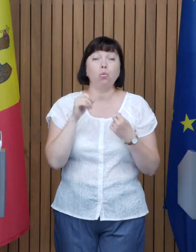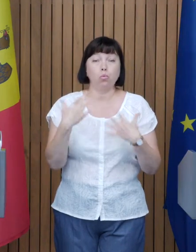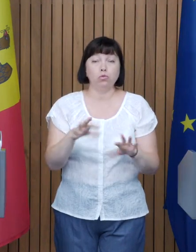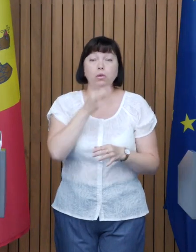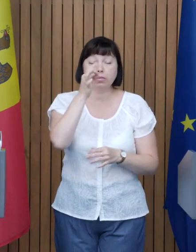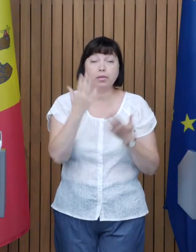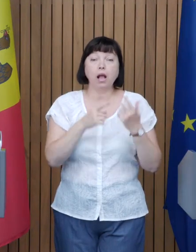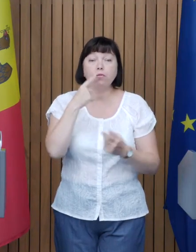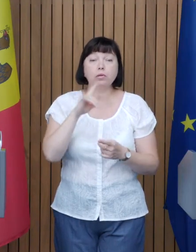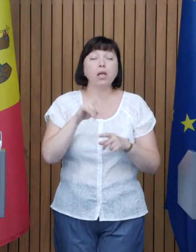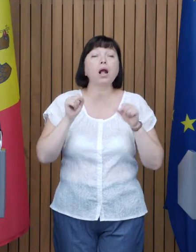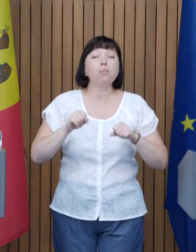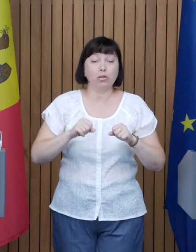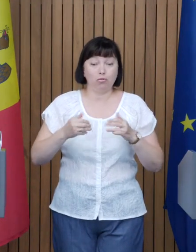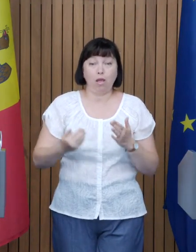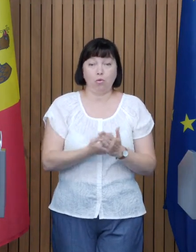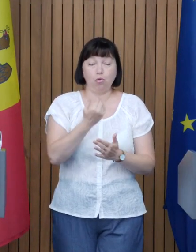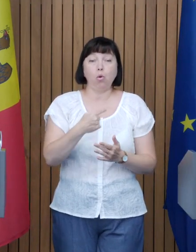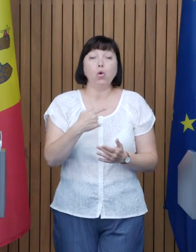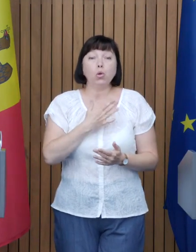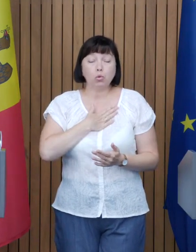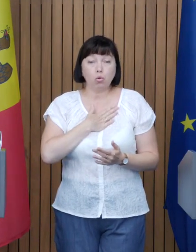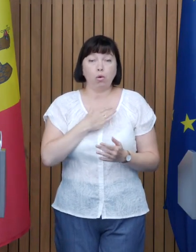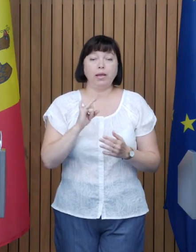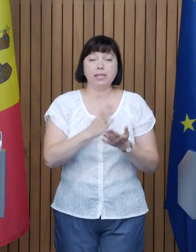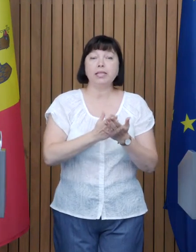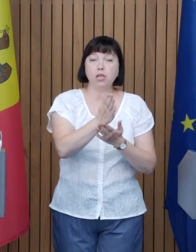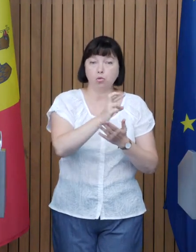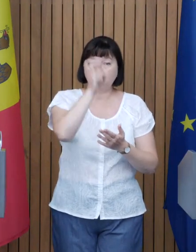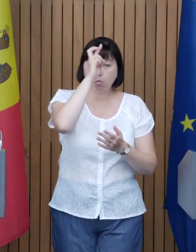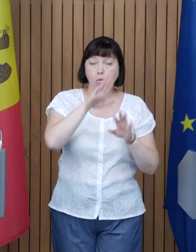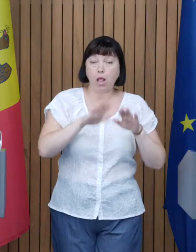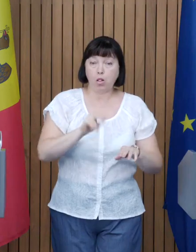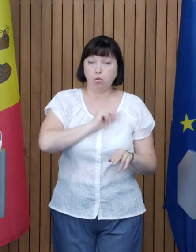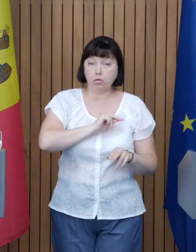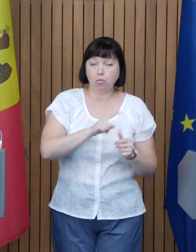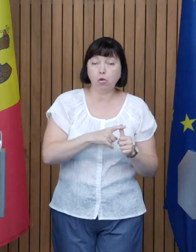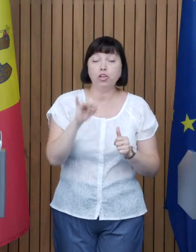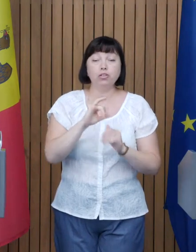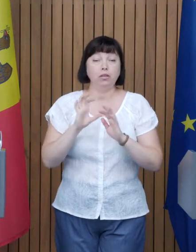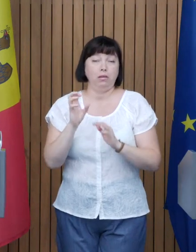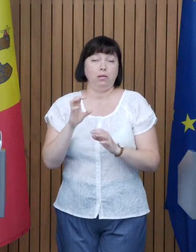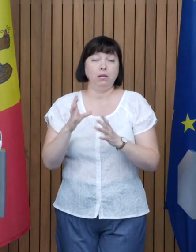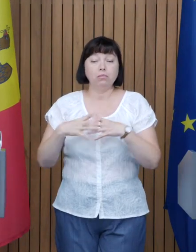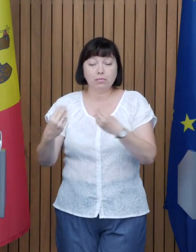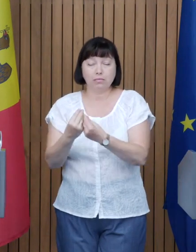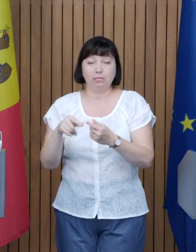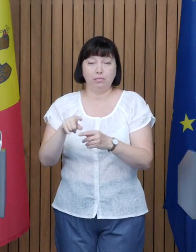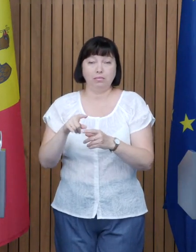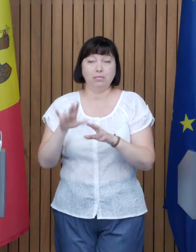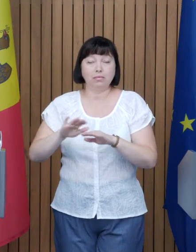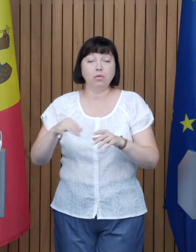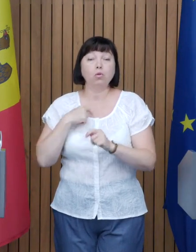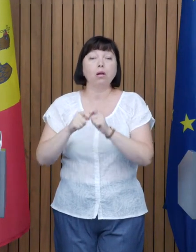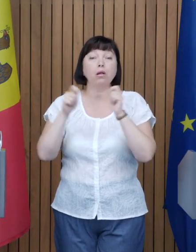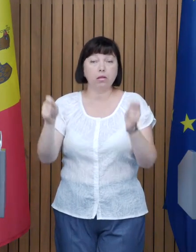Dacă vorbim de capacitate nouă, noi atât în sectorul public, la locul de muncă Și în crește de tip familial, noi estimăm că am creat